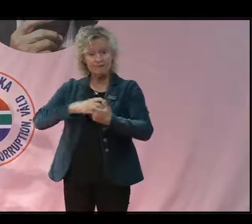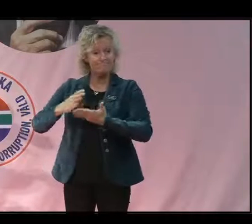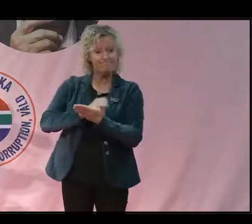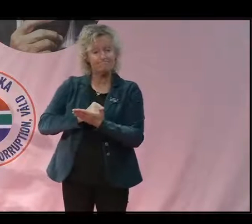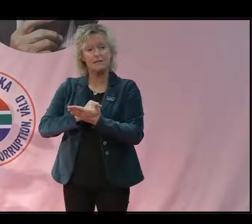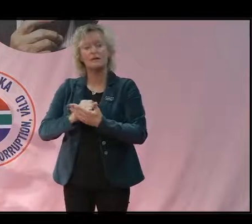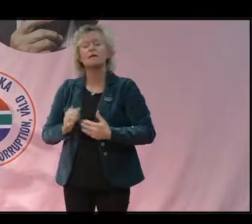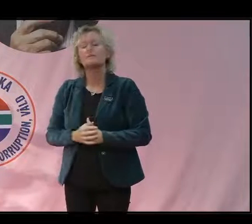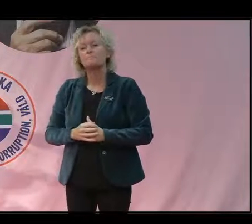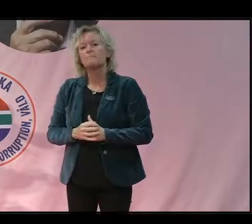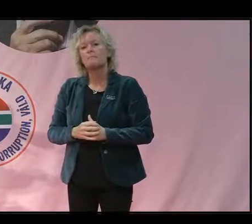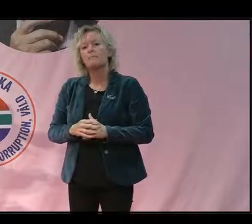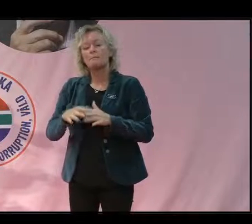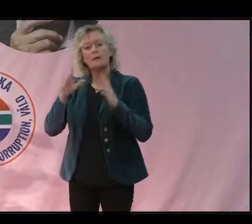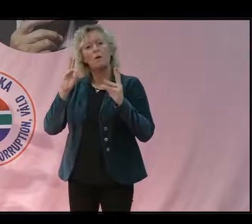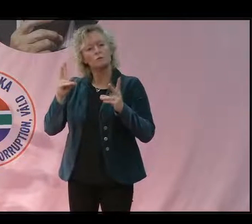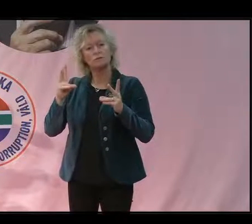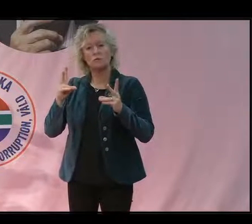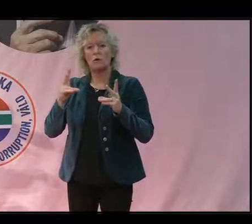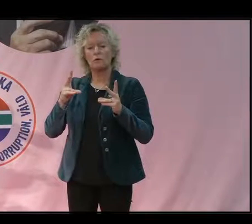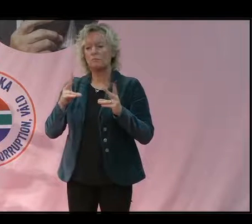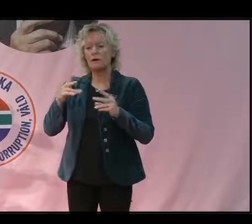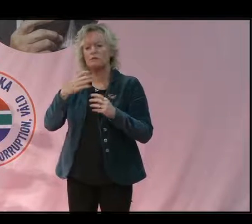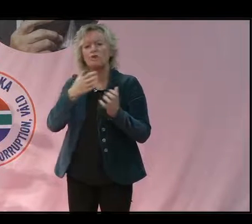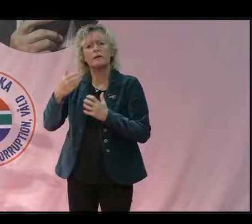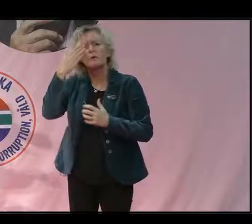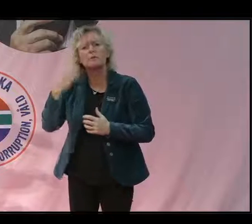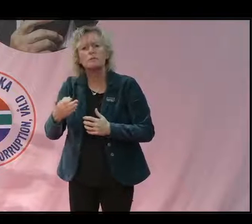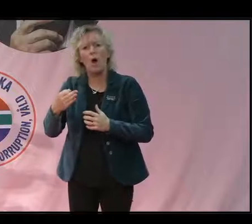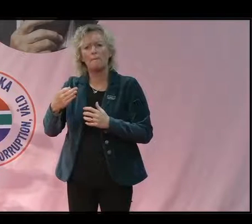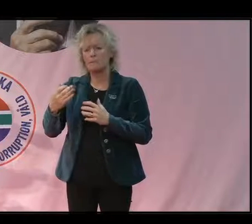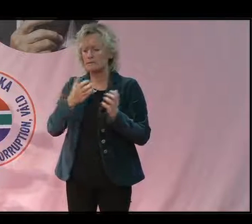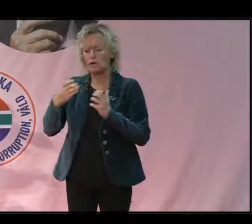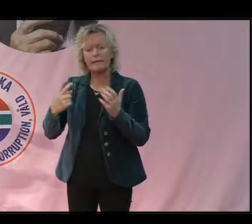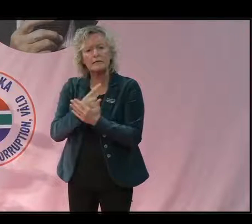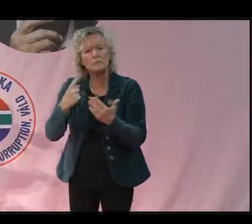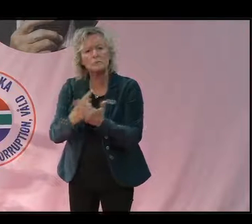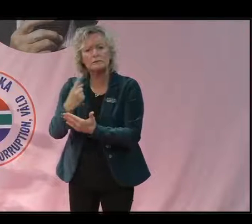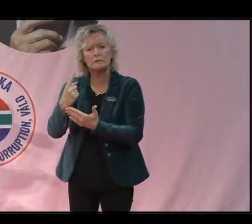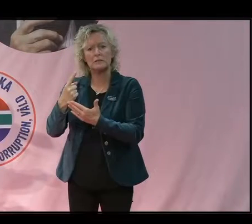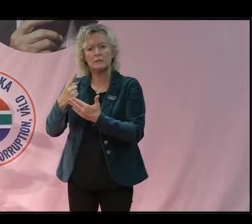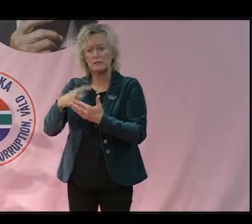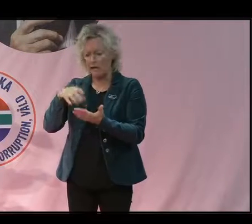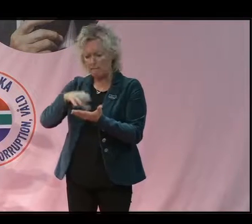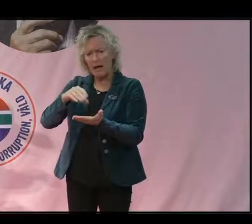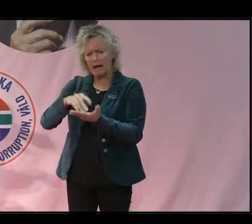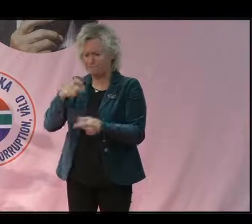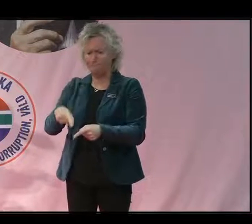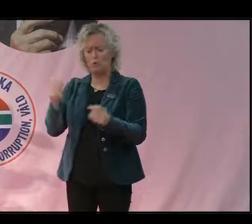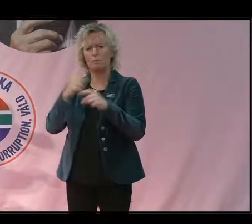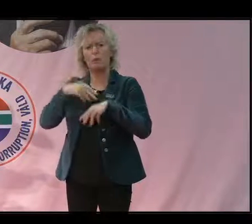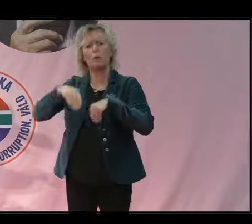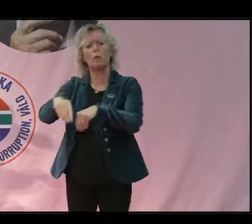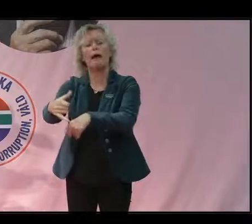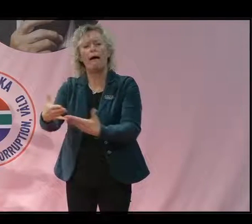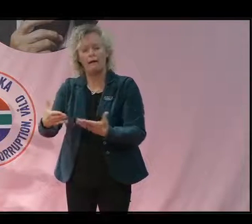Men det kan också handla om att marken överges för att man inte har kunskap eller resurser eller att marken inte är helt enkelt brukbar. Så en